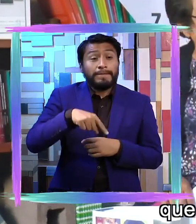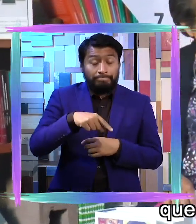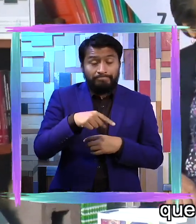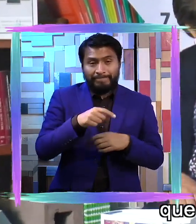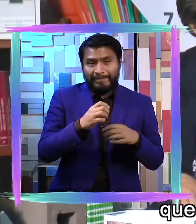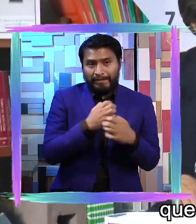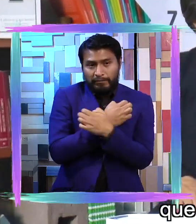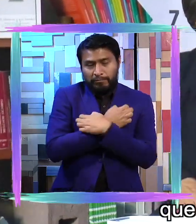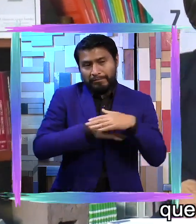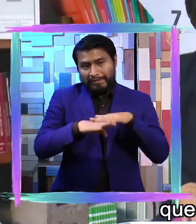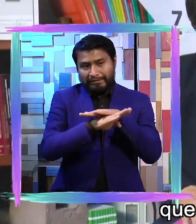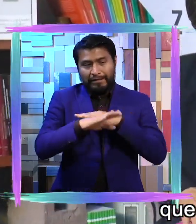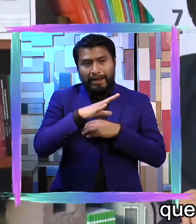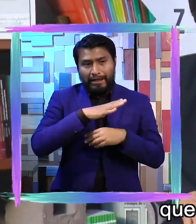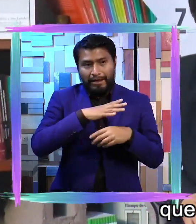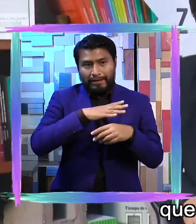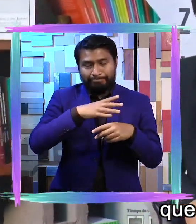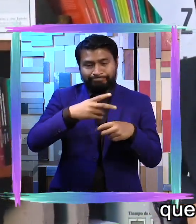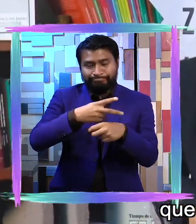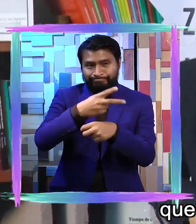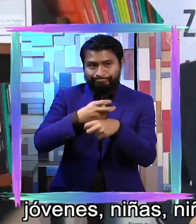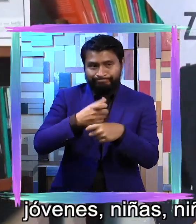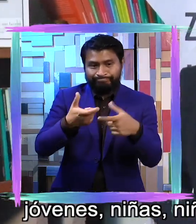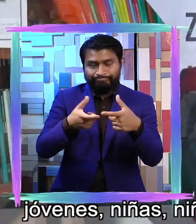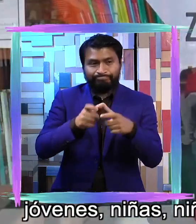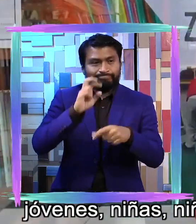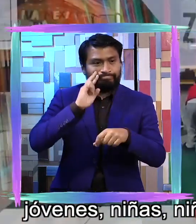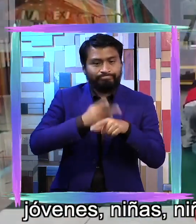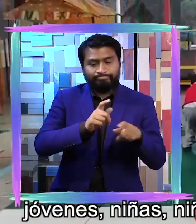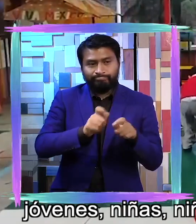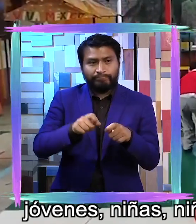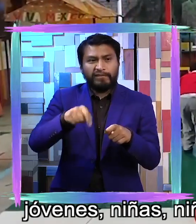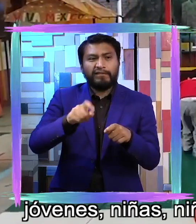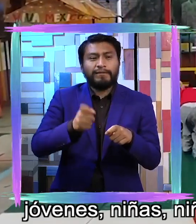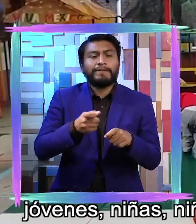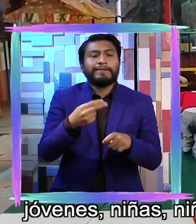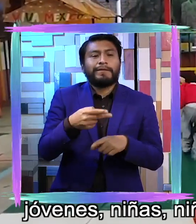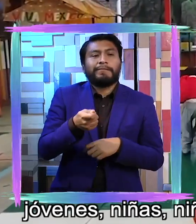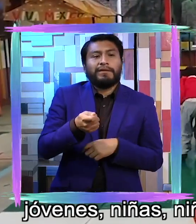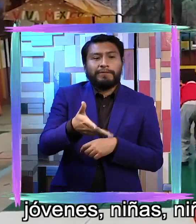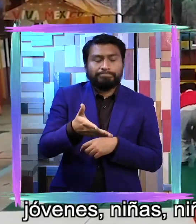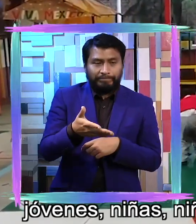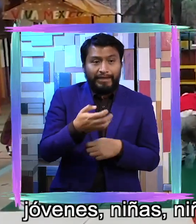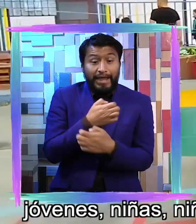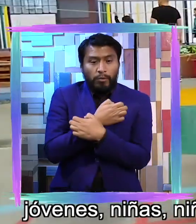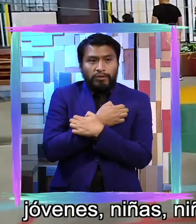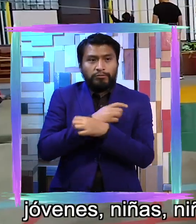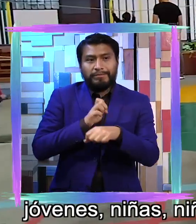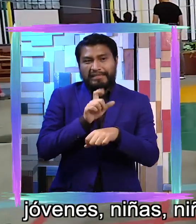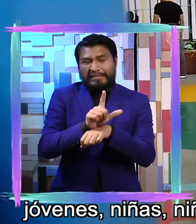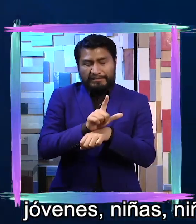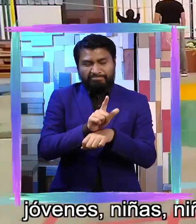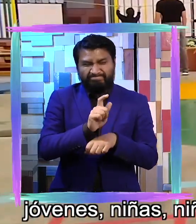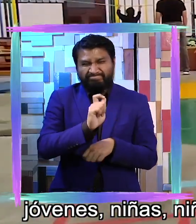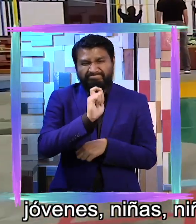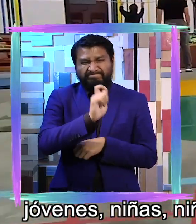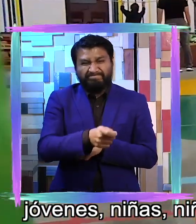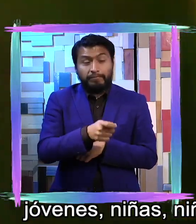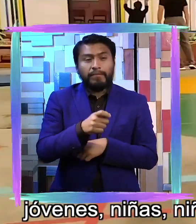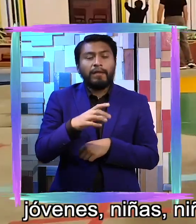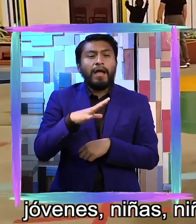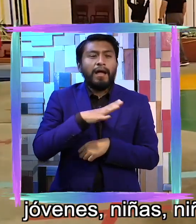llama educación especial. Ahí es donde se canaliza todos los